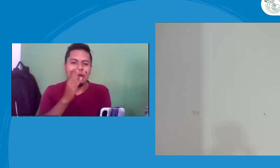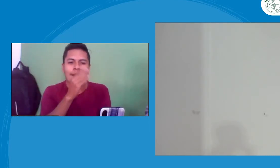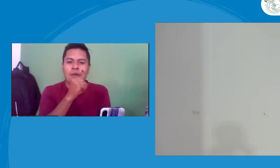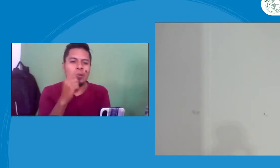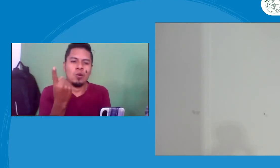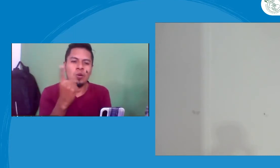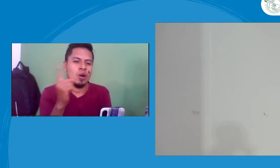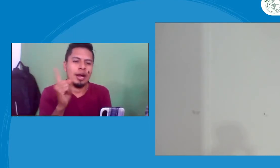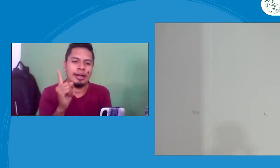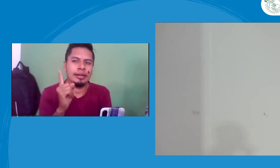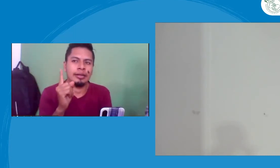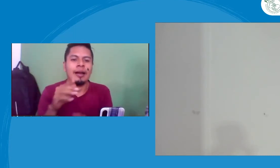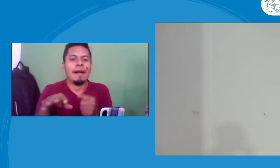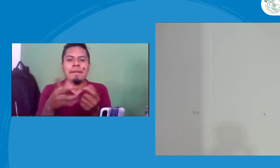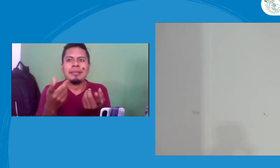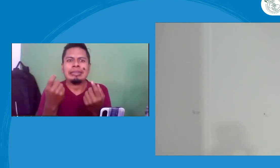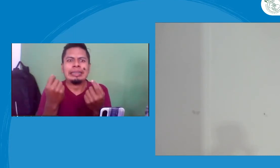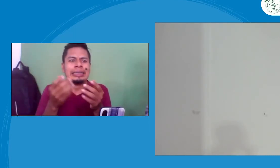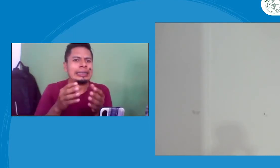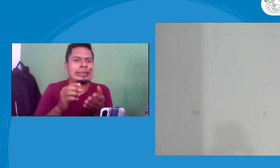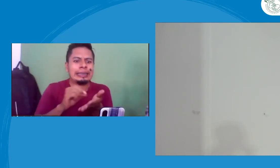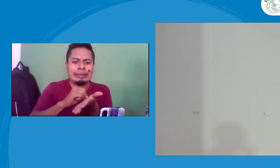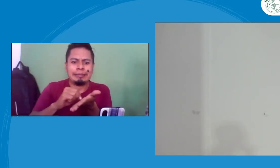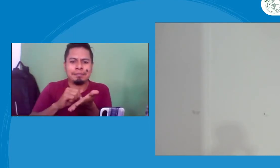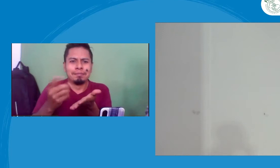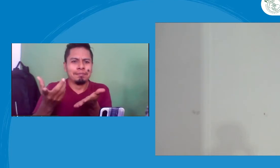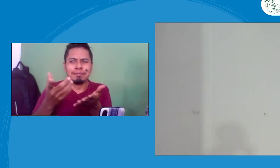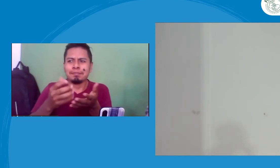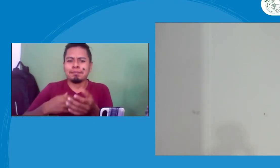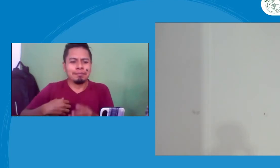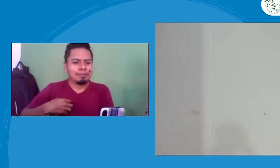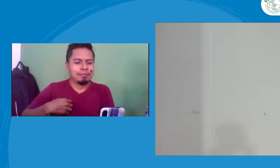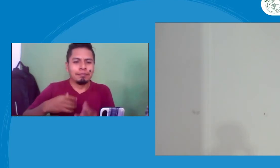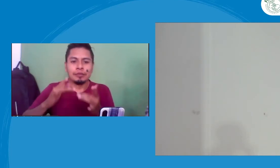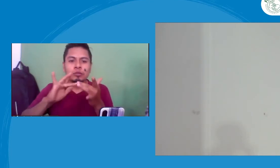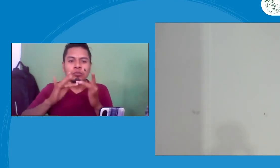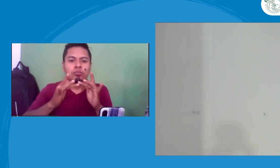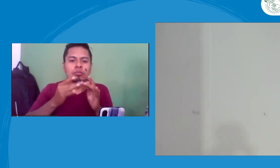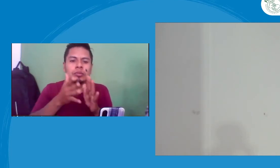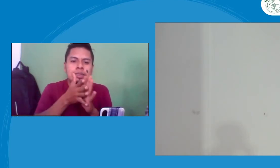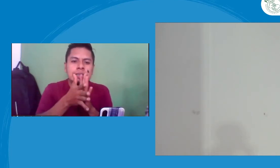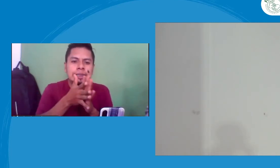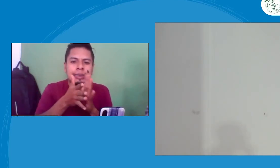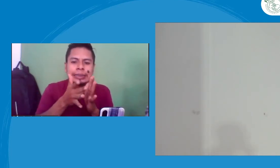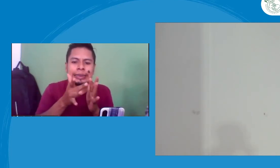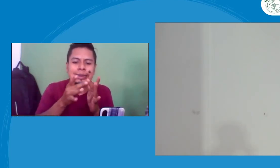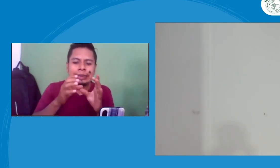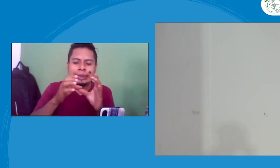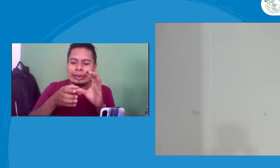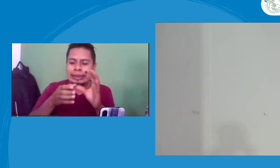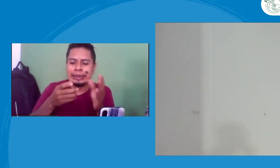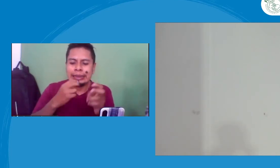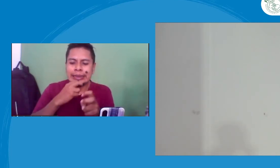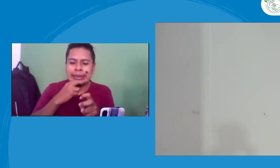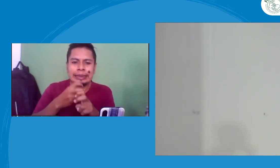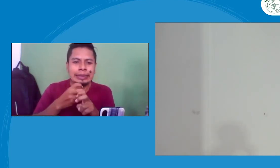con respecto al tema de formarlas, porque pues encontramos que a este grupo de mujeres les hace falta el servicio de interpretación,